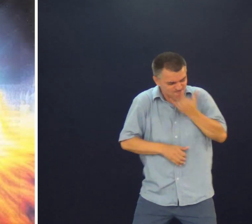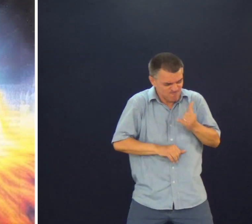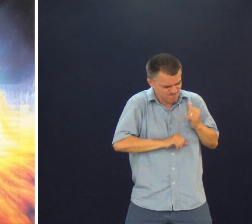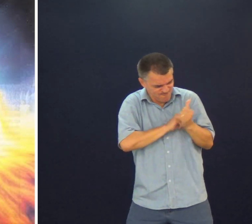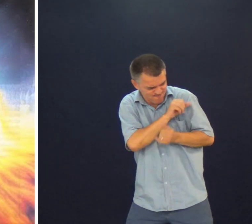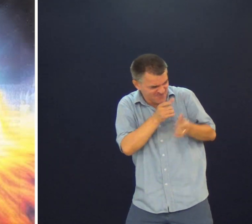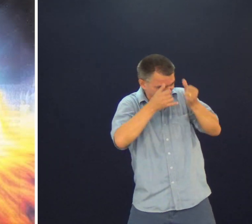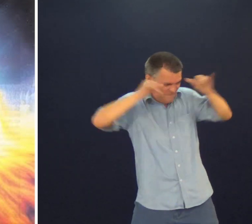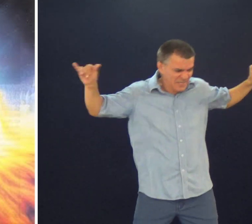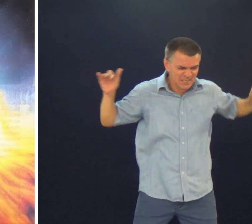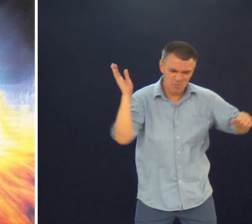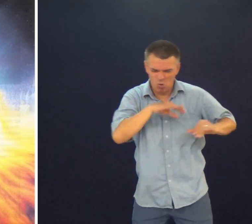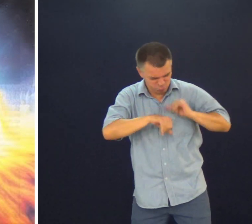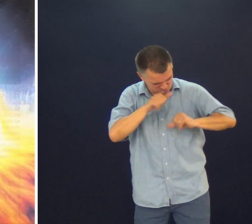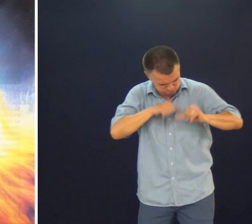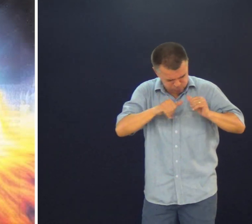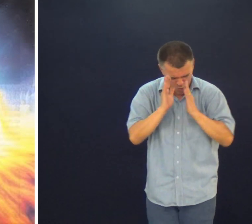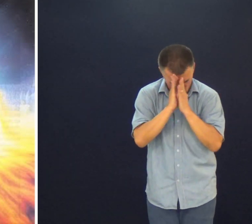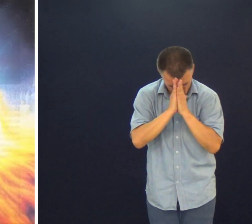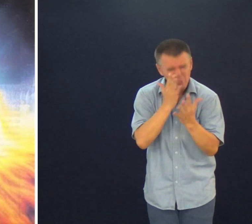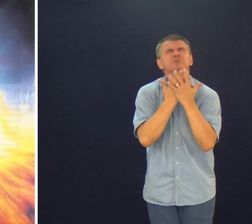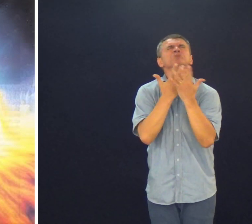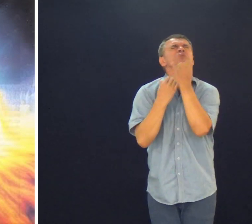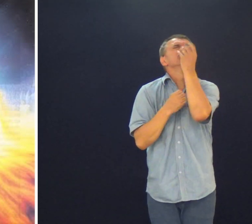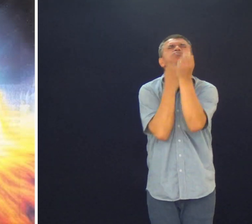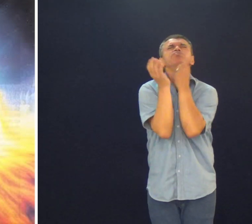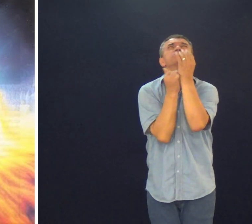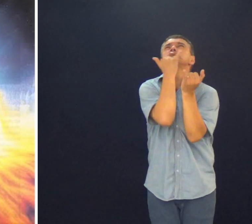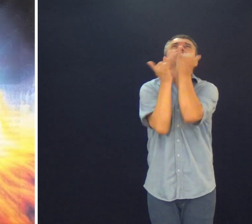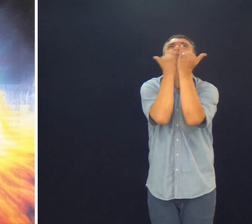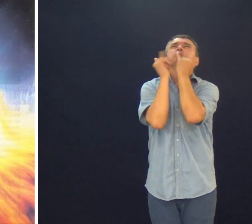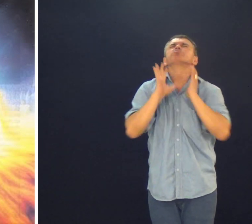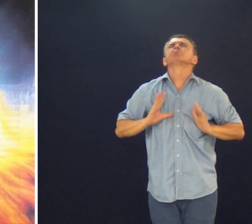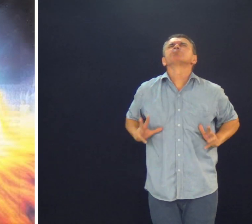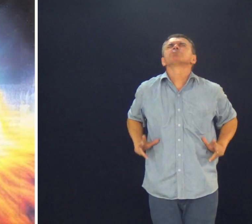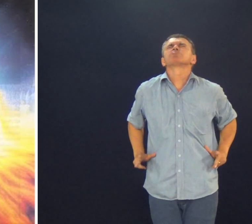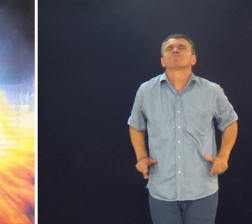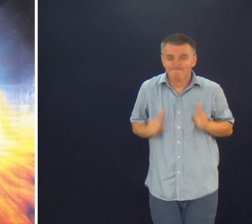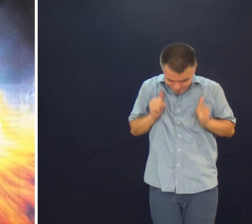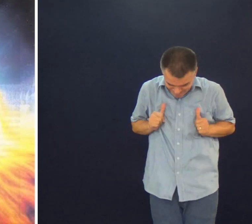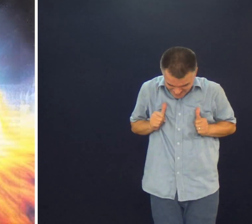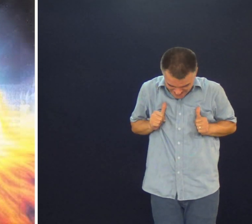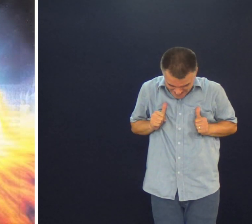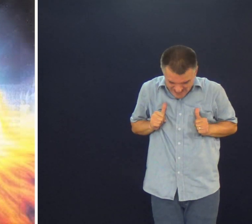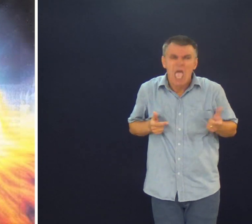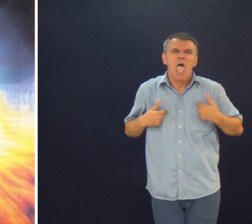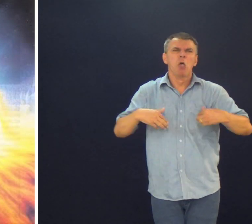Mude sua vida Enquanto você pode Está bem? Confesse seus pecados Se purifique